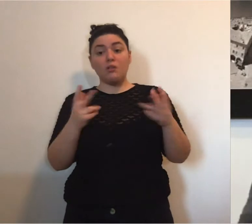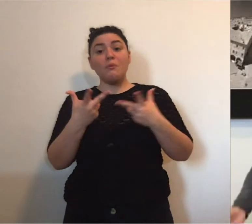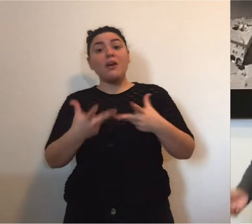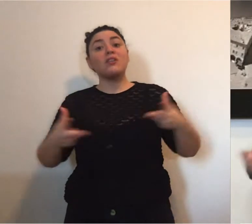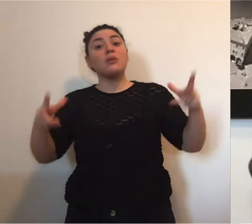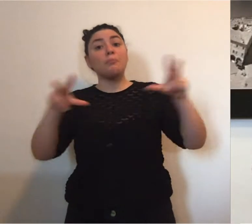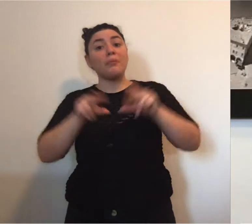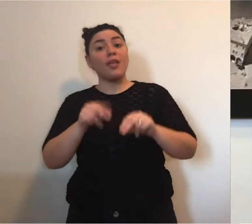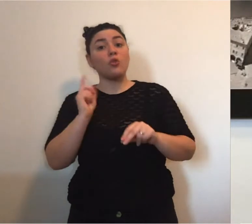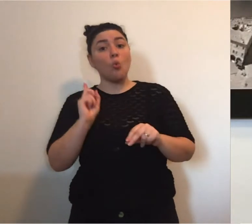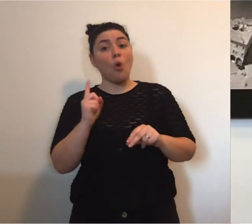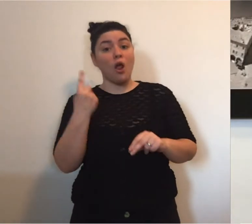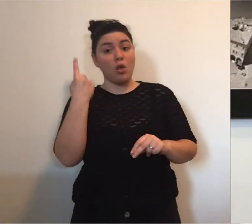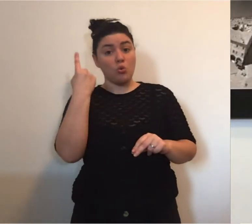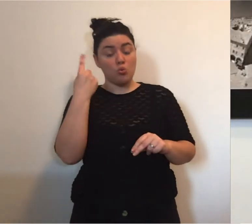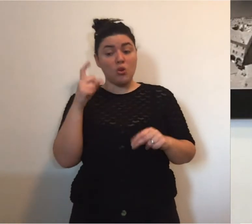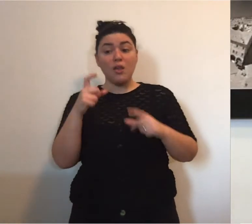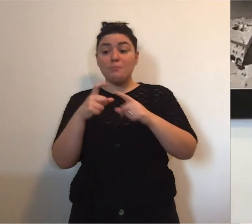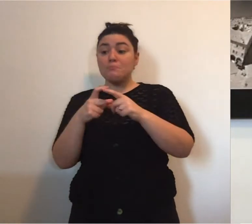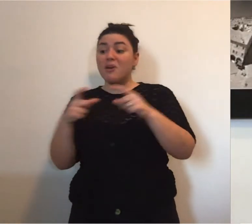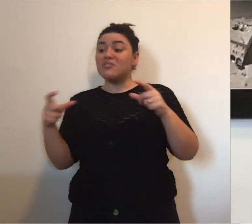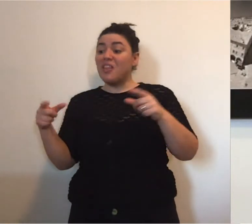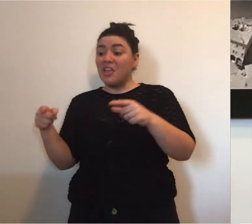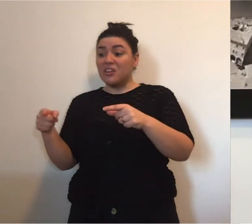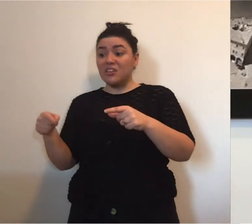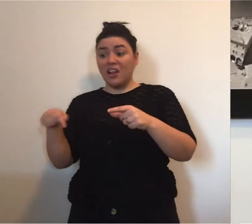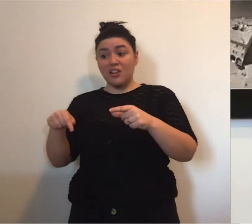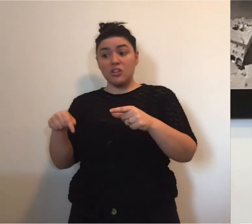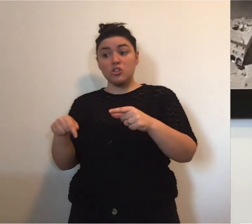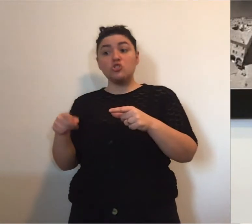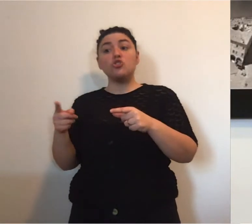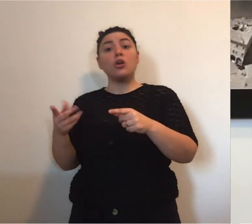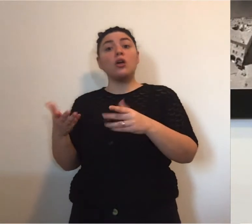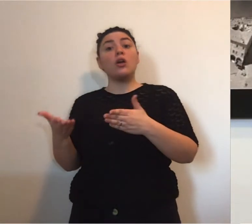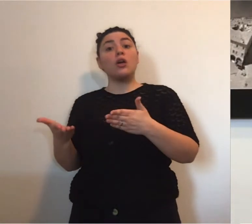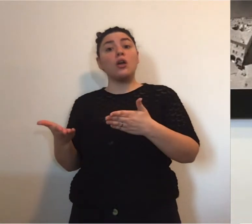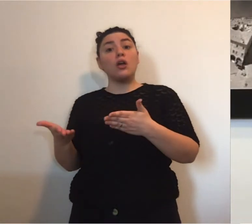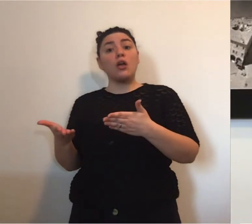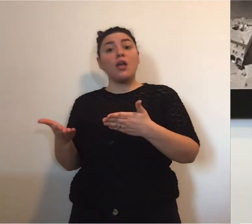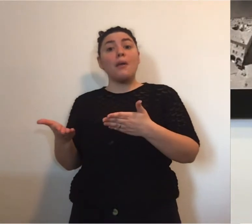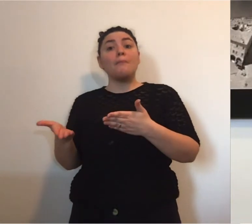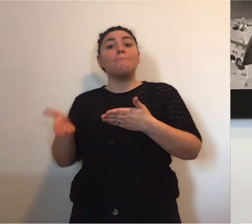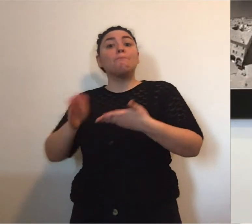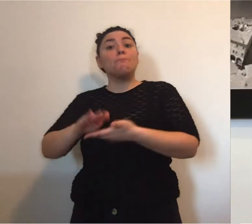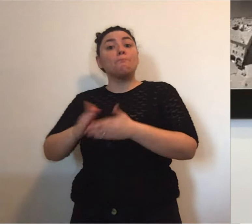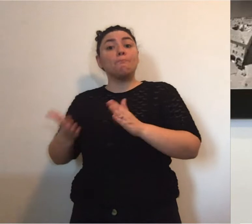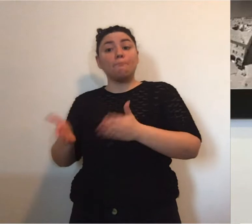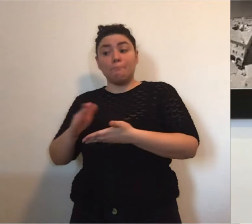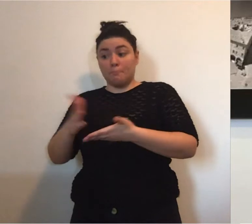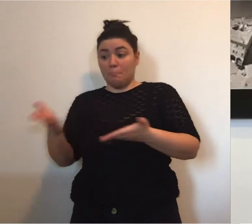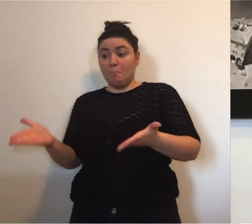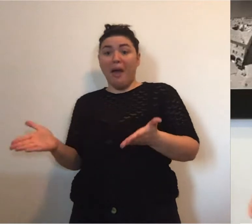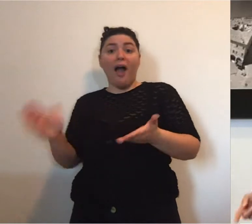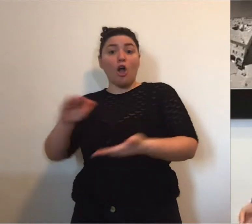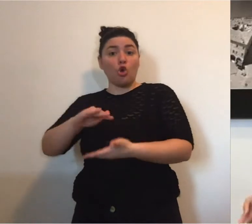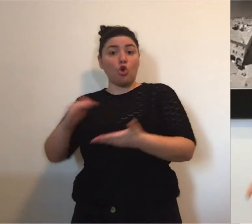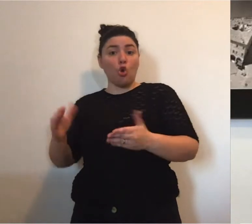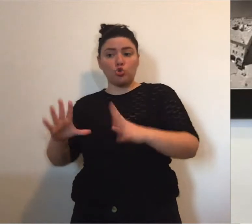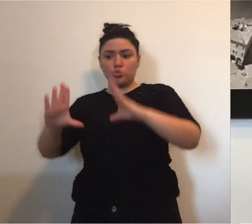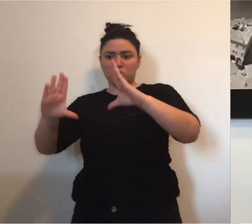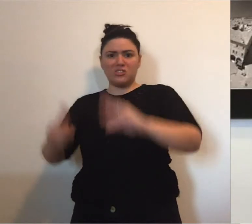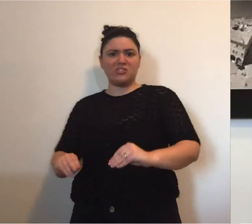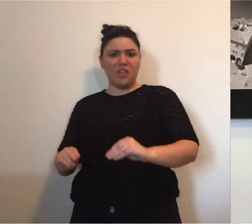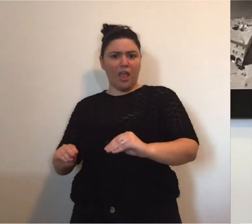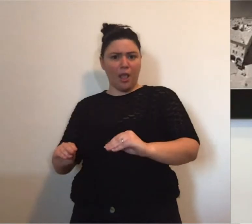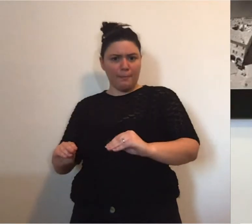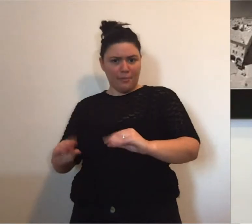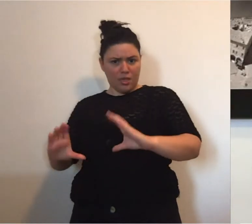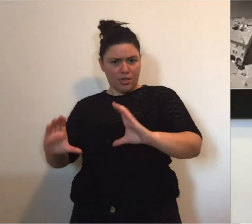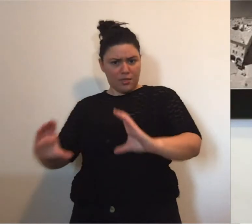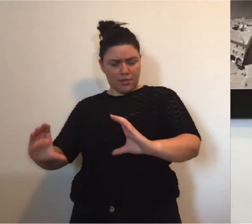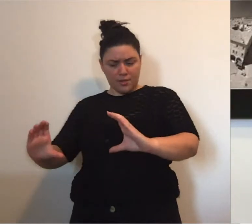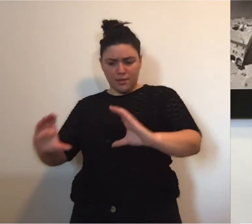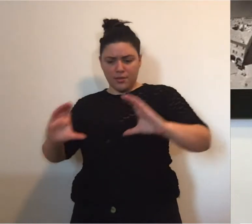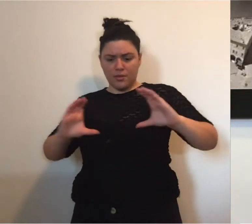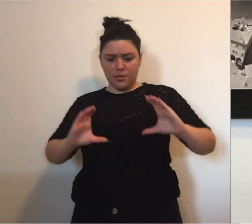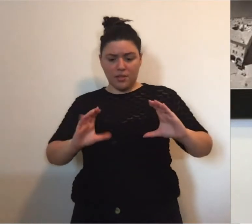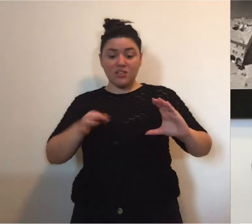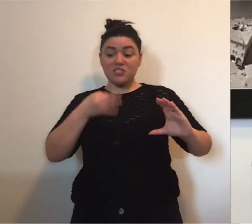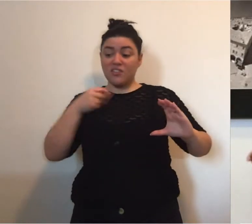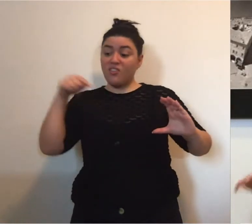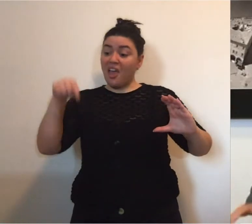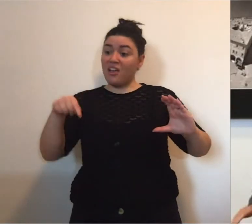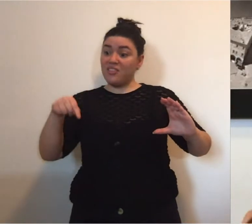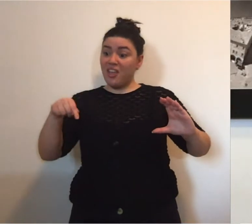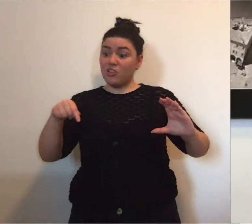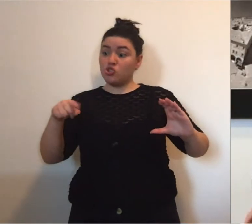possibile. Sottolineo un'altra cosa? In questo momento le mascherine sono arrivate sigillate ma non